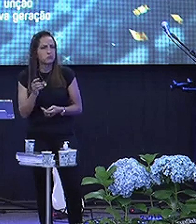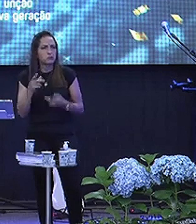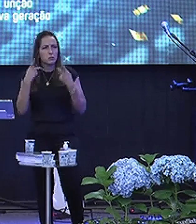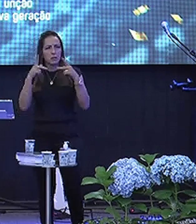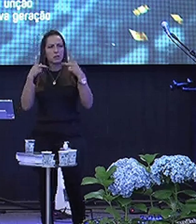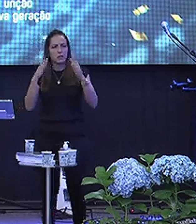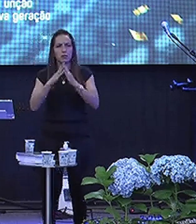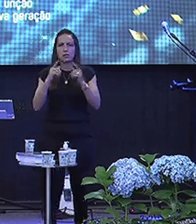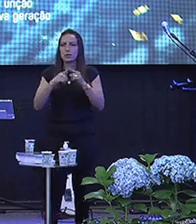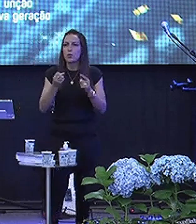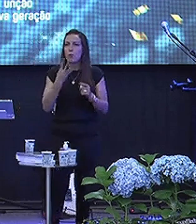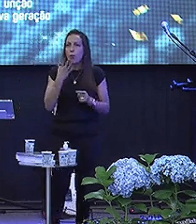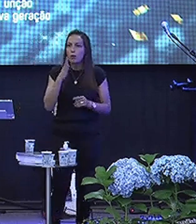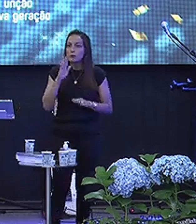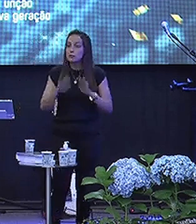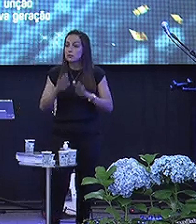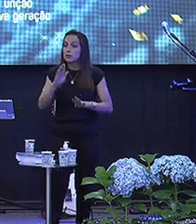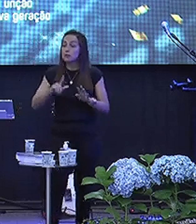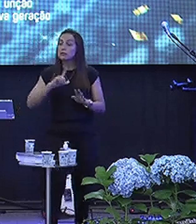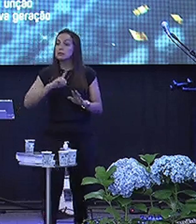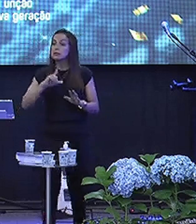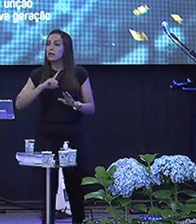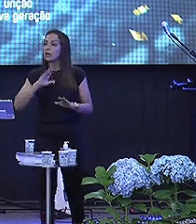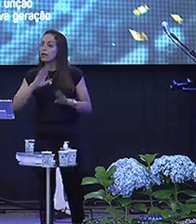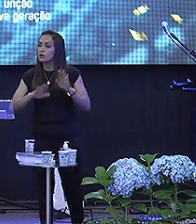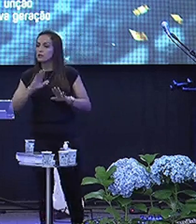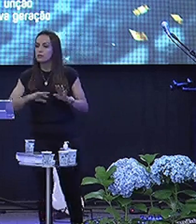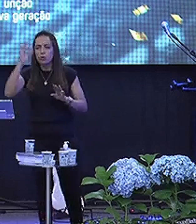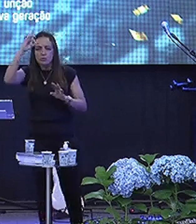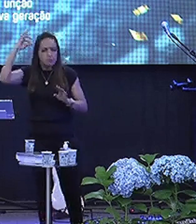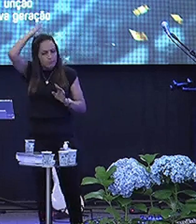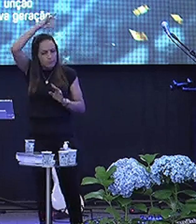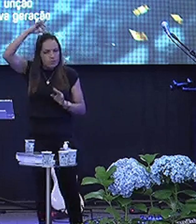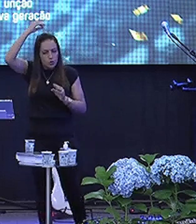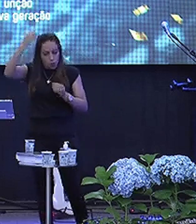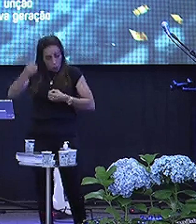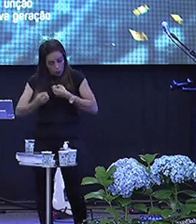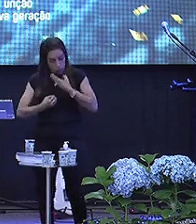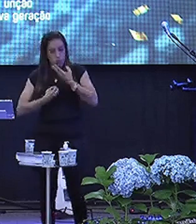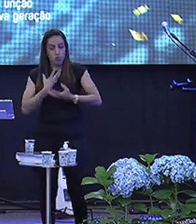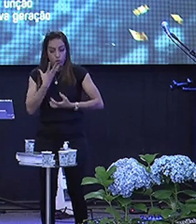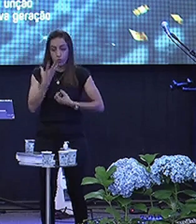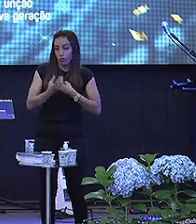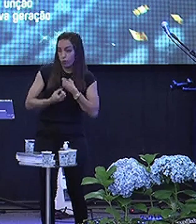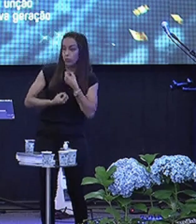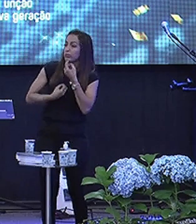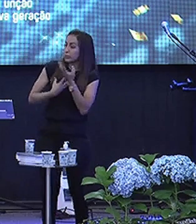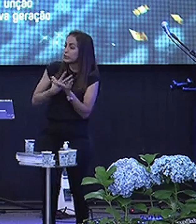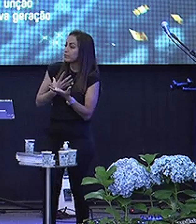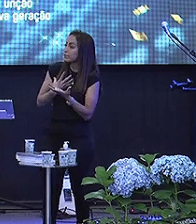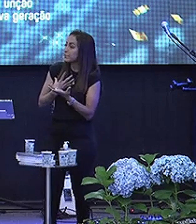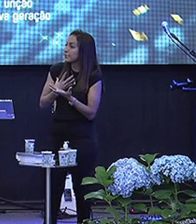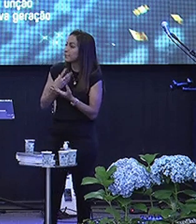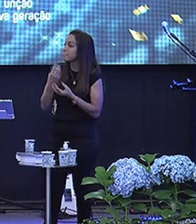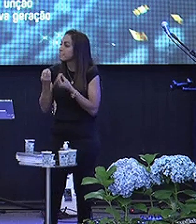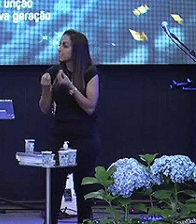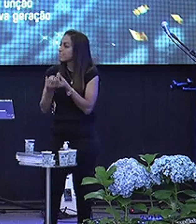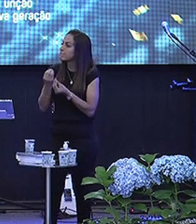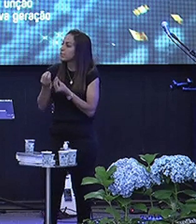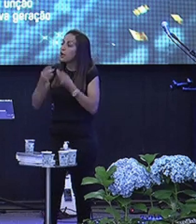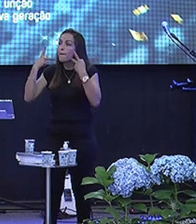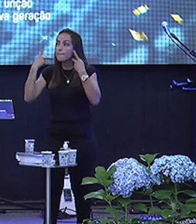E geralmente Eu tenho uma Às vezes o Espírito Santo Me inspira A A